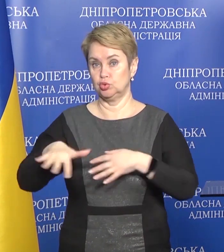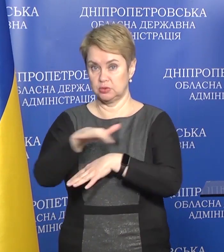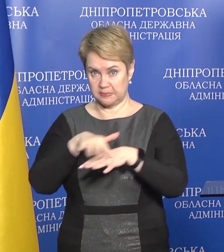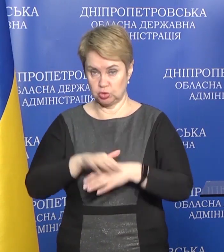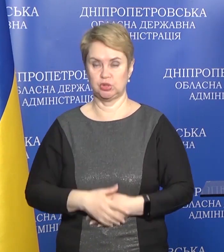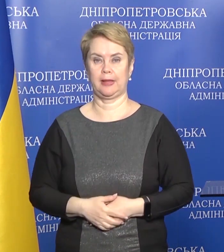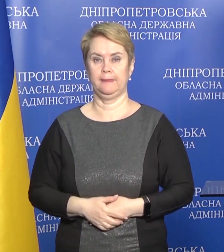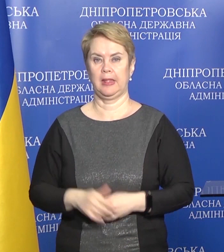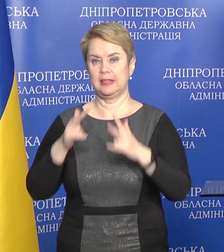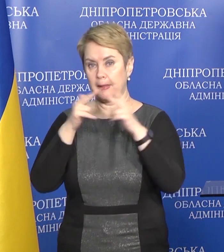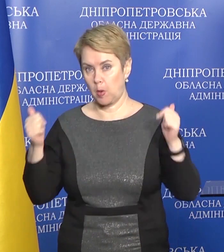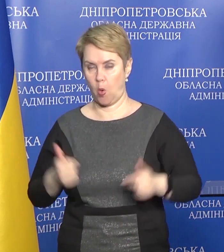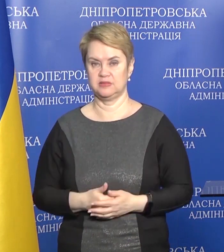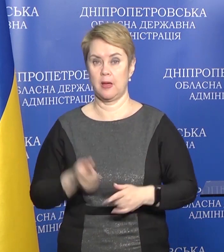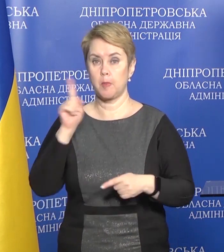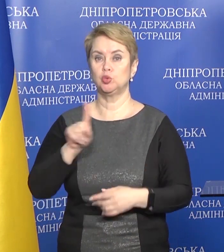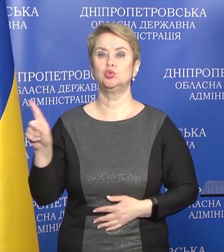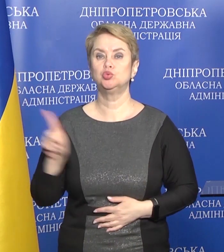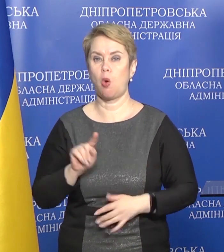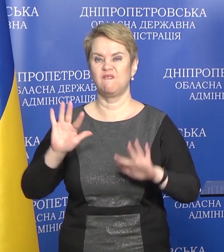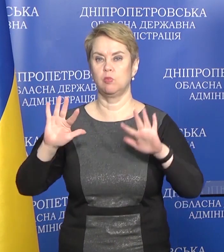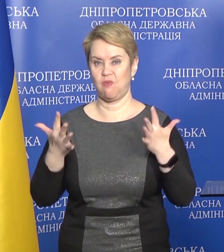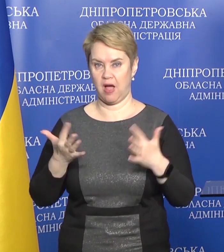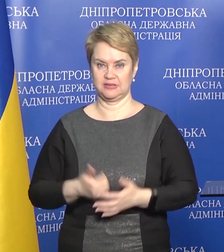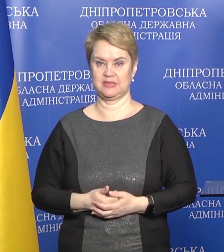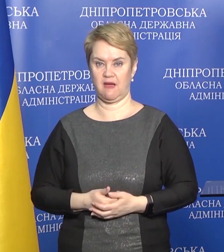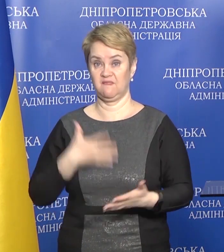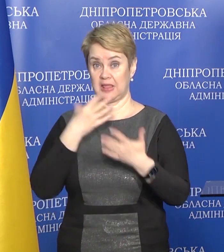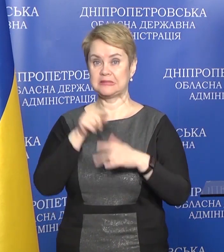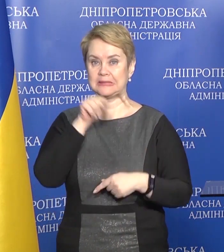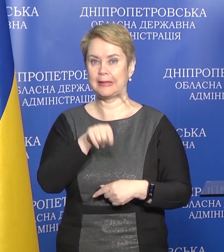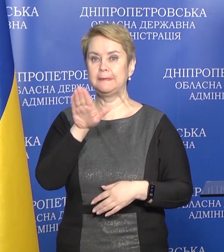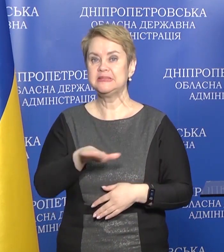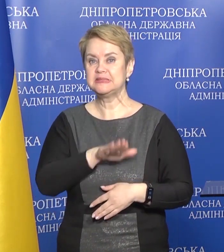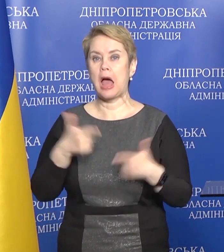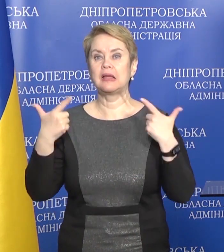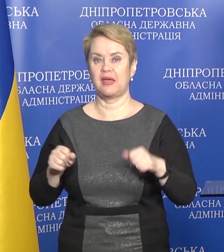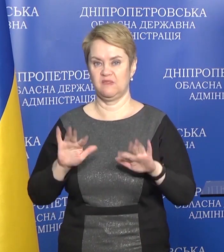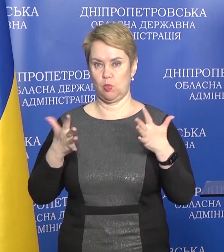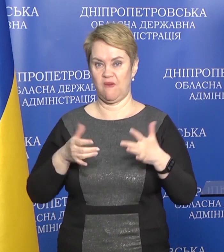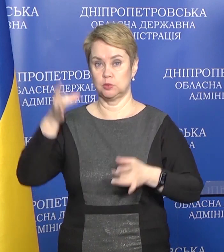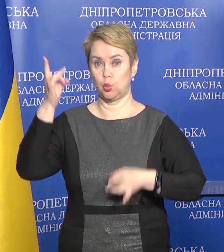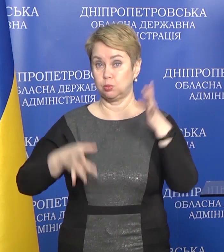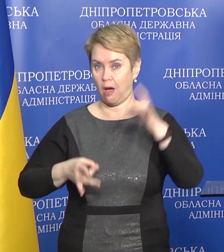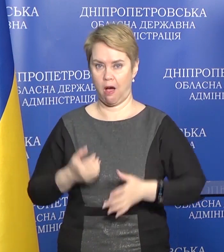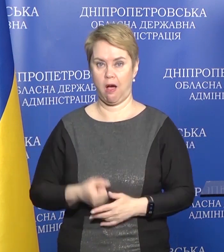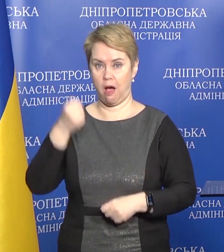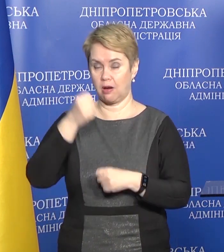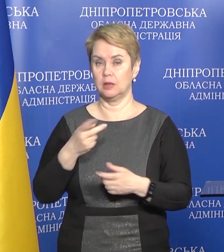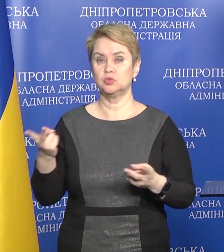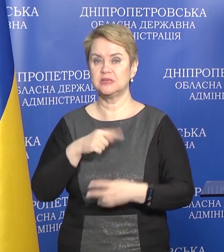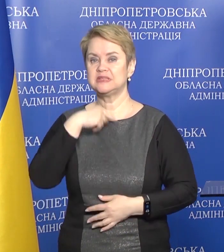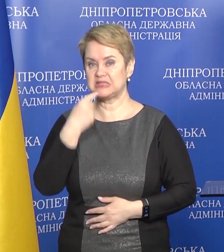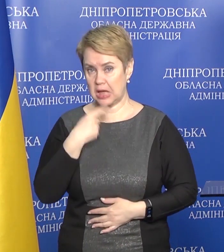в Дніпровці, про те, що відбувається в тих місцях, де відбуваються удари. Варто